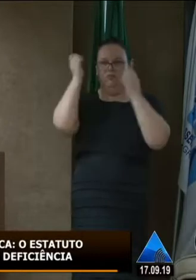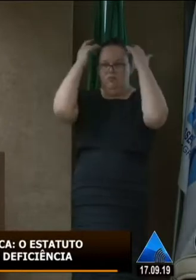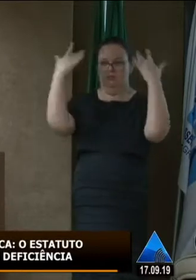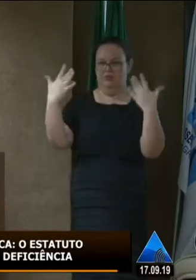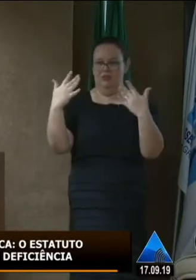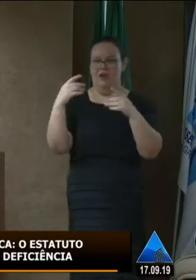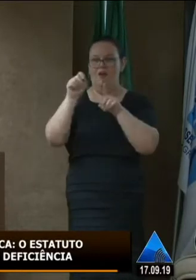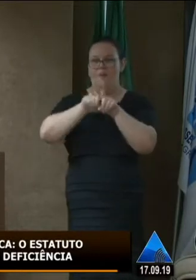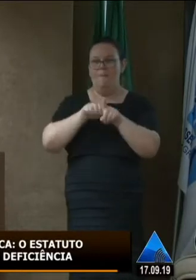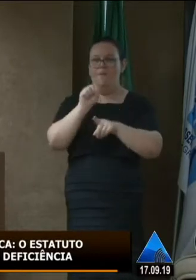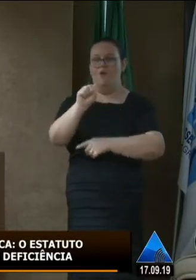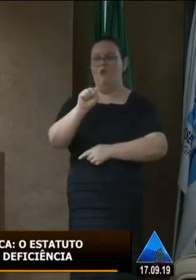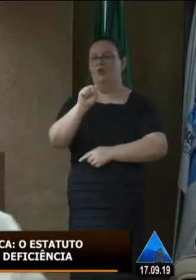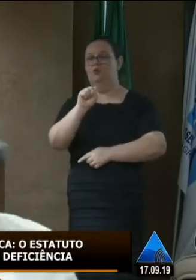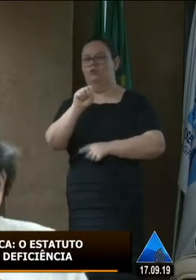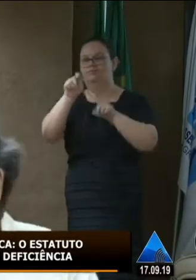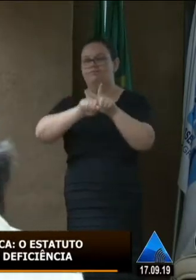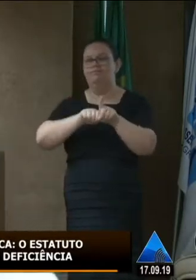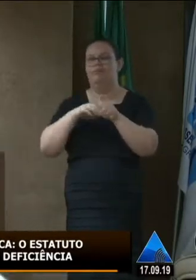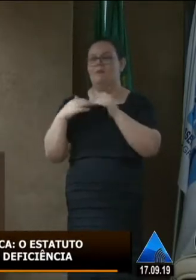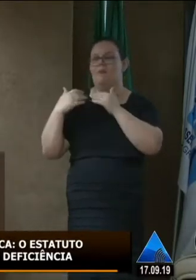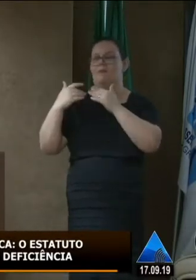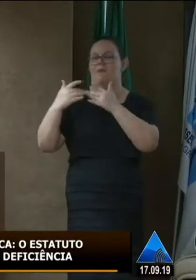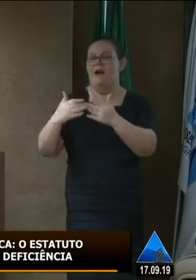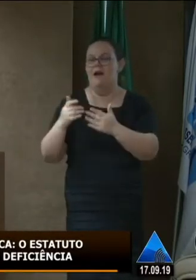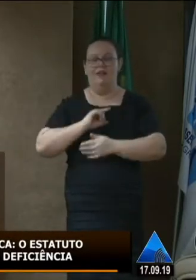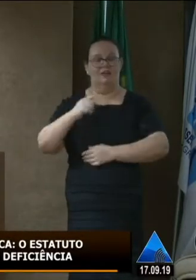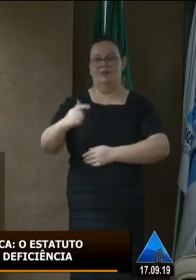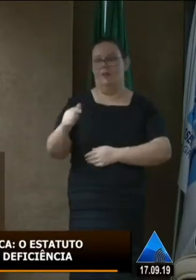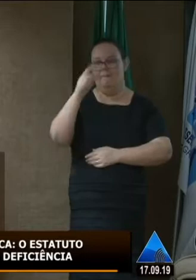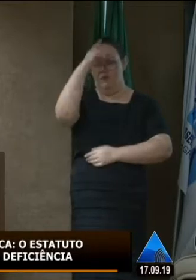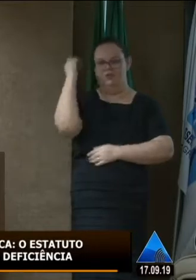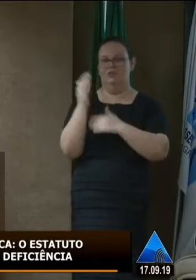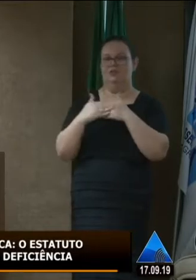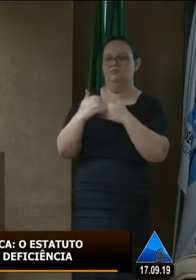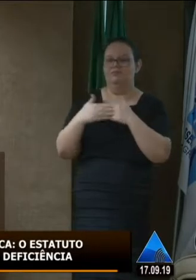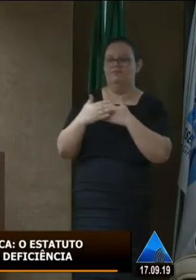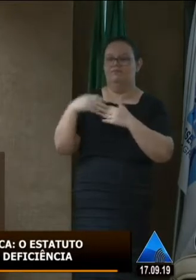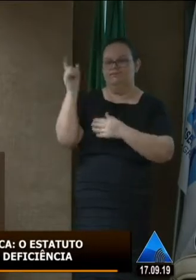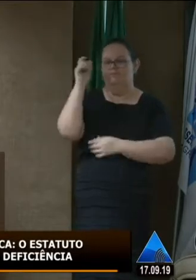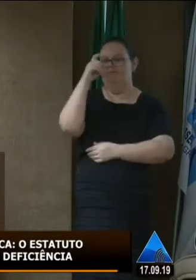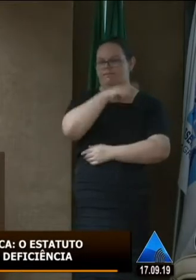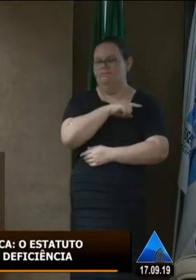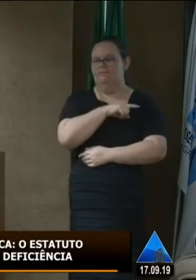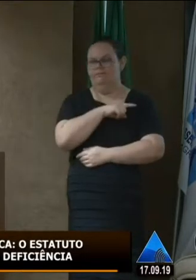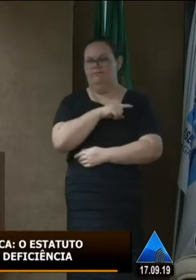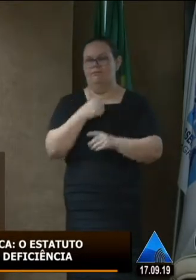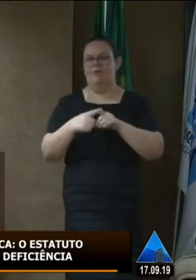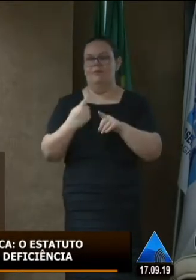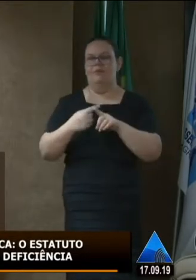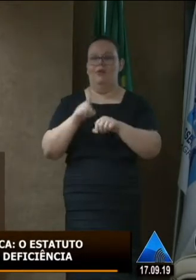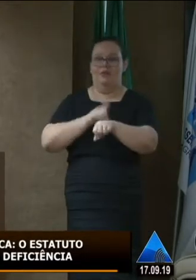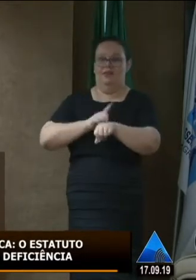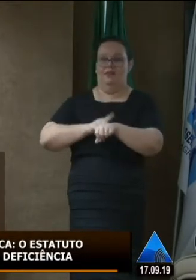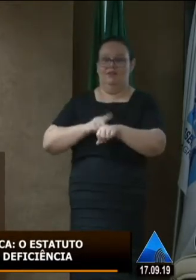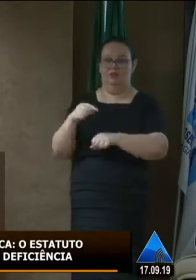oito meses sem a sua acolhadora. uma coisa agravante sim, porque no momento